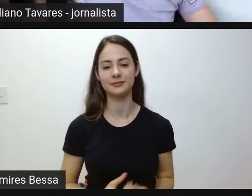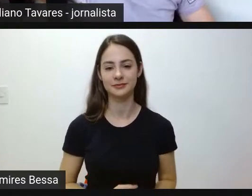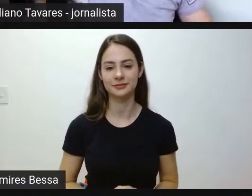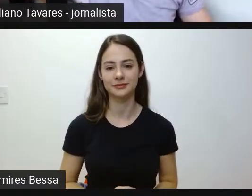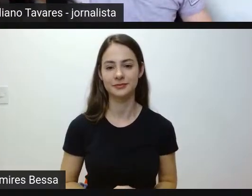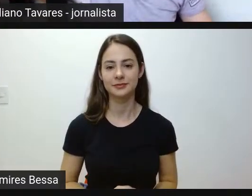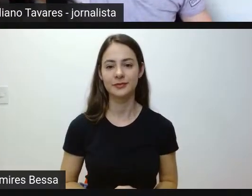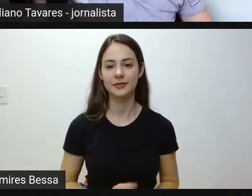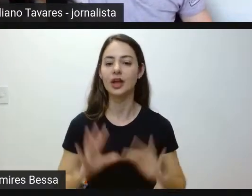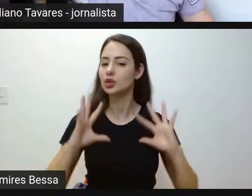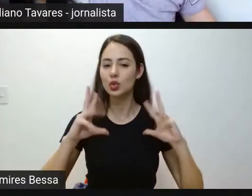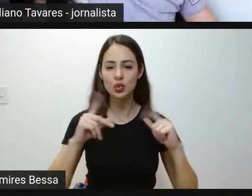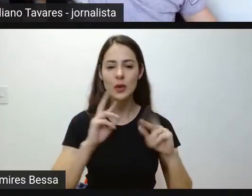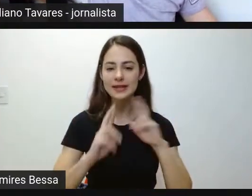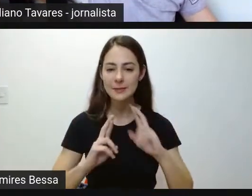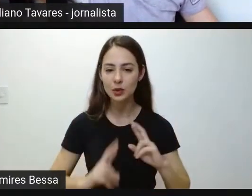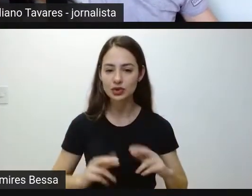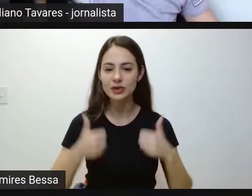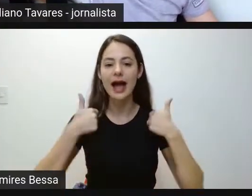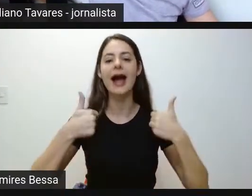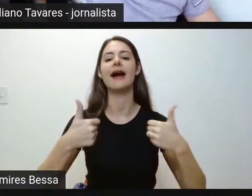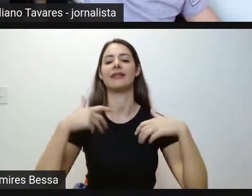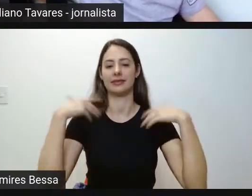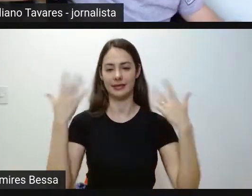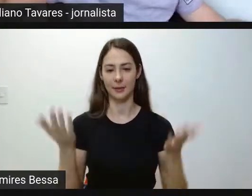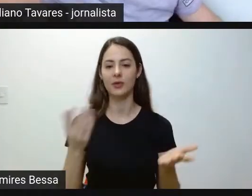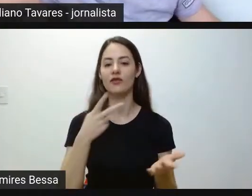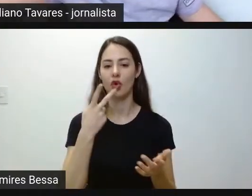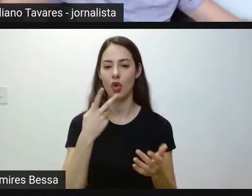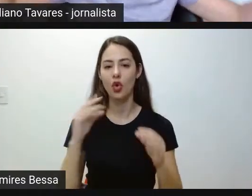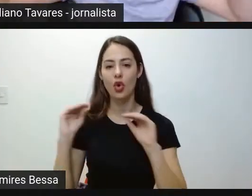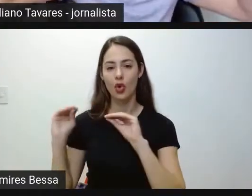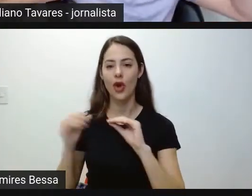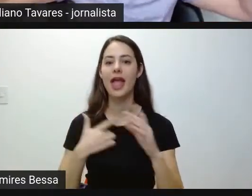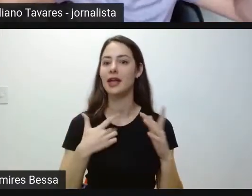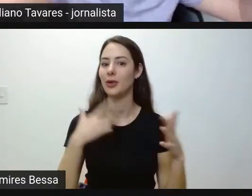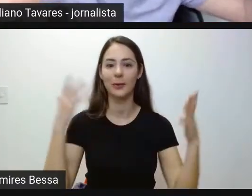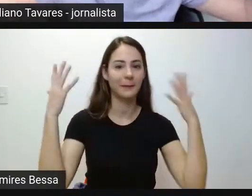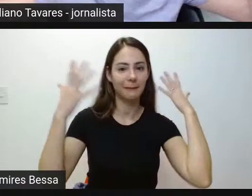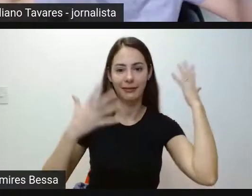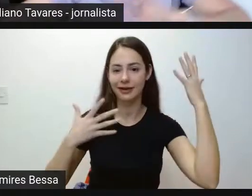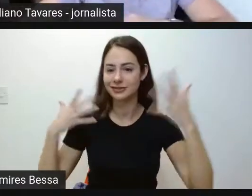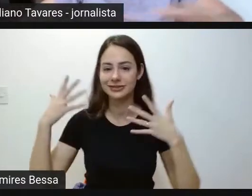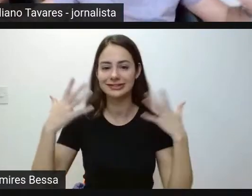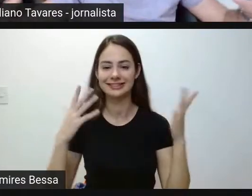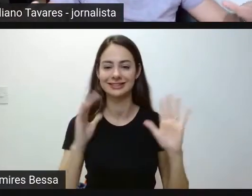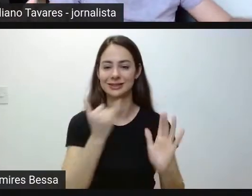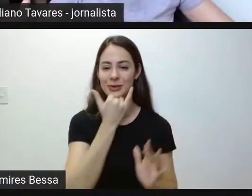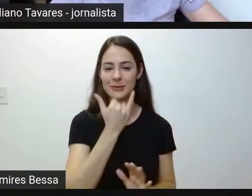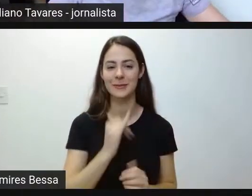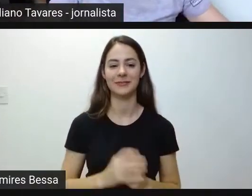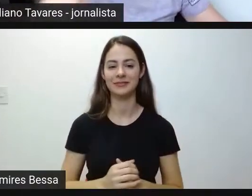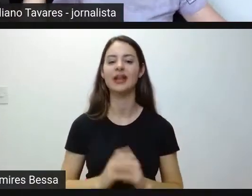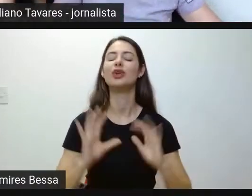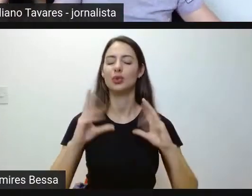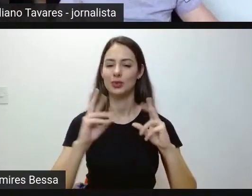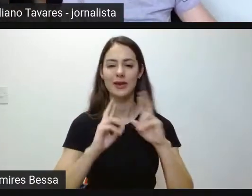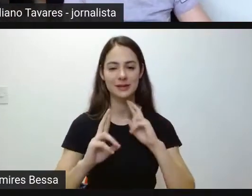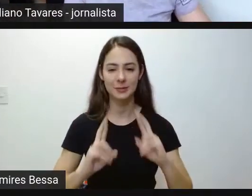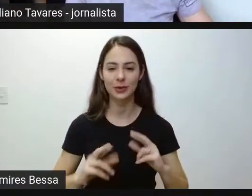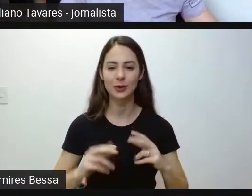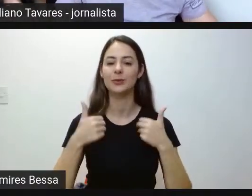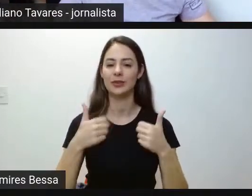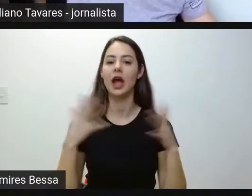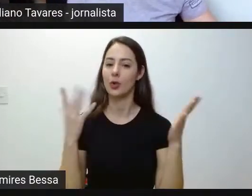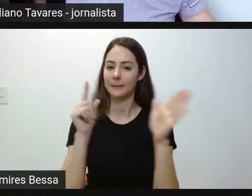está tudo respondendo, beleza, gente, ela escreveu aqui em off, eu que estou dando uma nota aqui, está tudo respondido, então, vamos